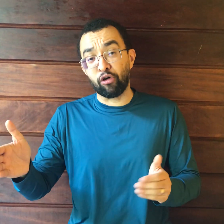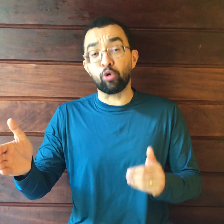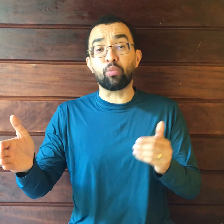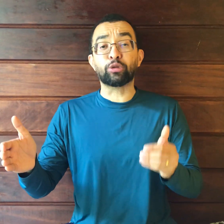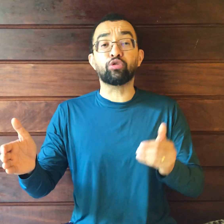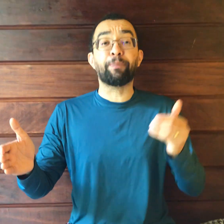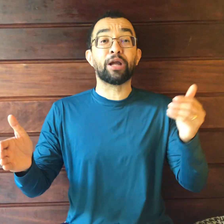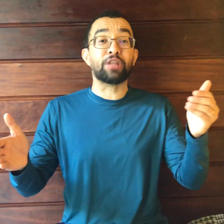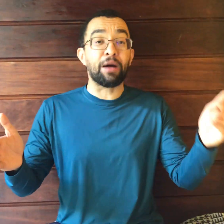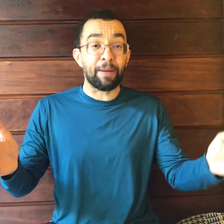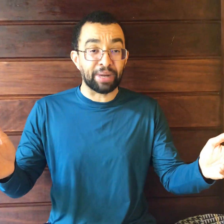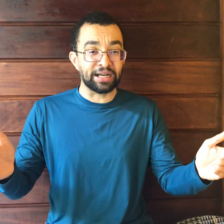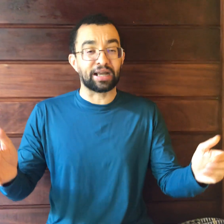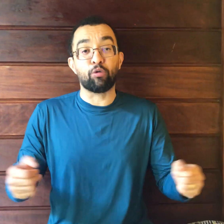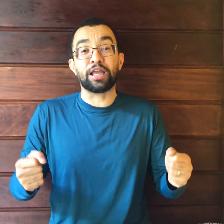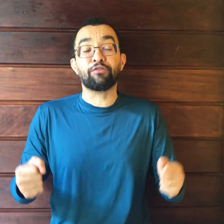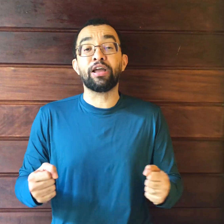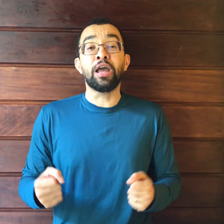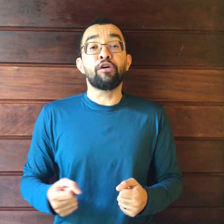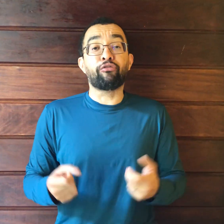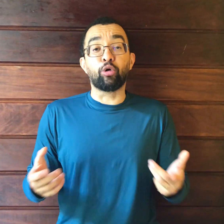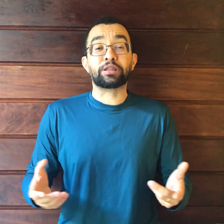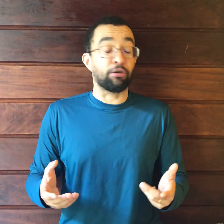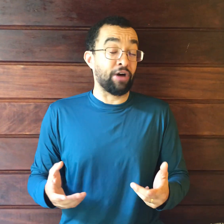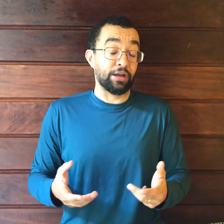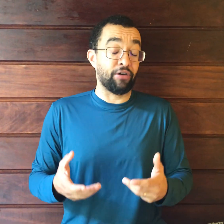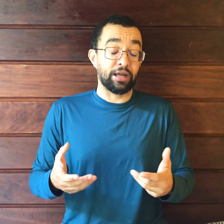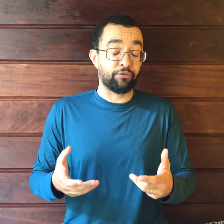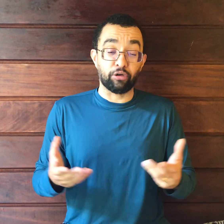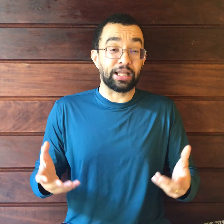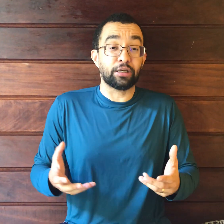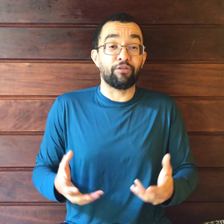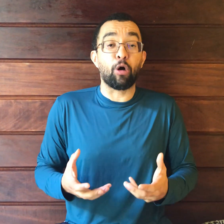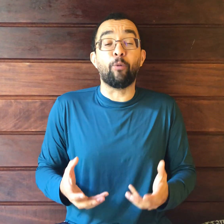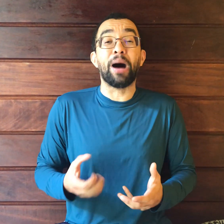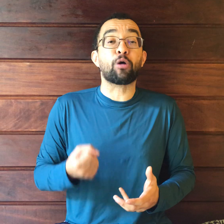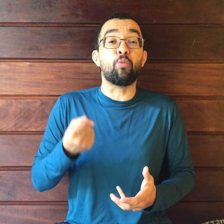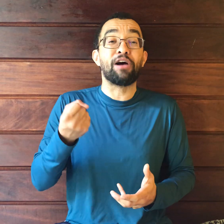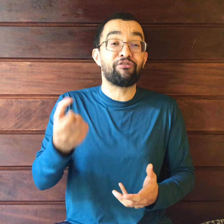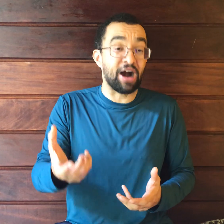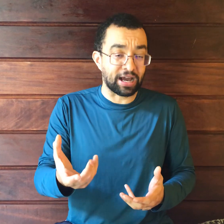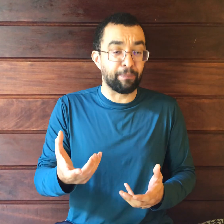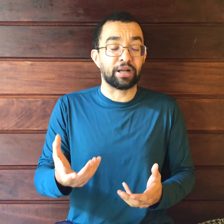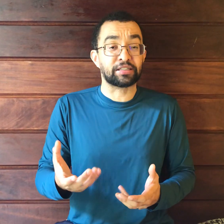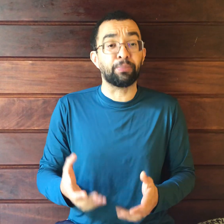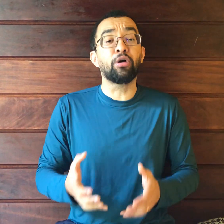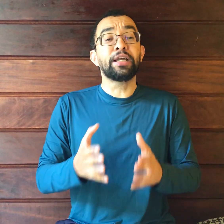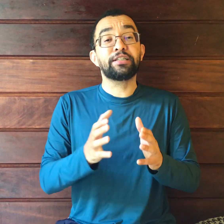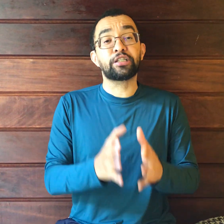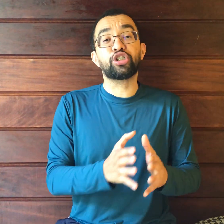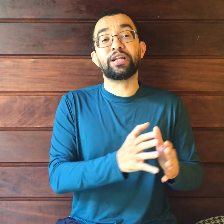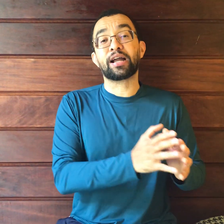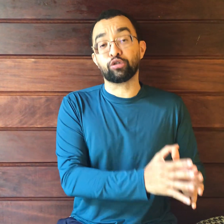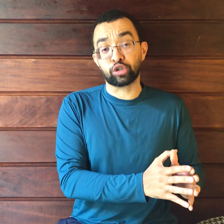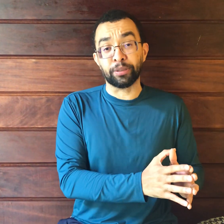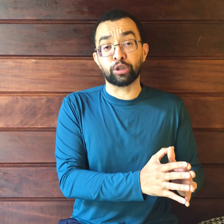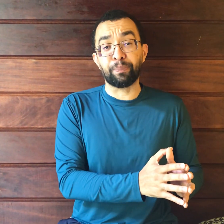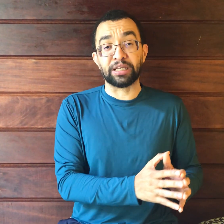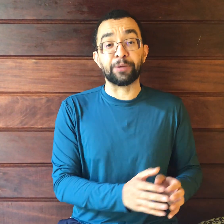fogo quanto no emprego da arma branca. Alguém que vai furtar, vai furtar, vai roubar com uma faca, por exemplo, incidiria a causa de aumento de pena.